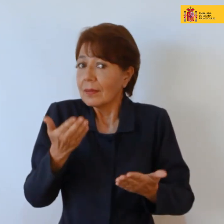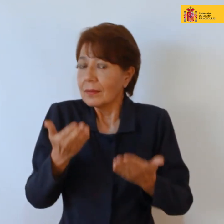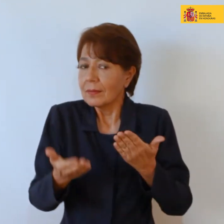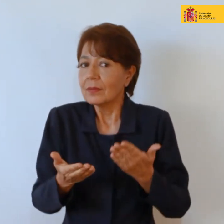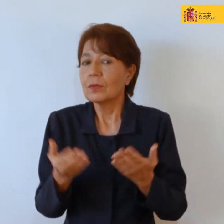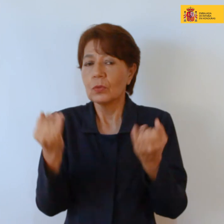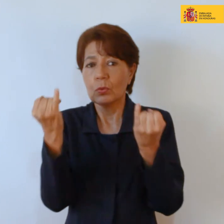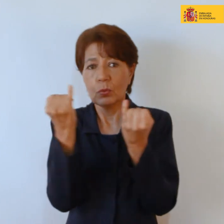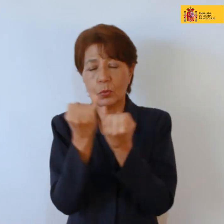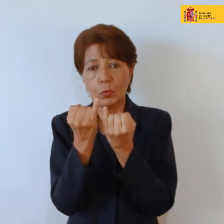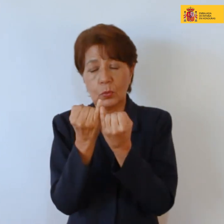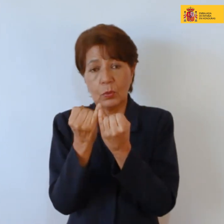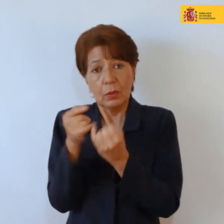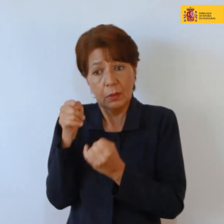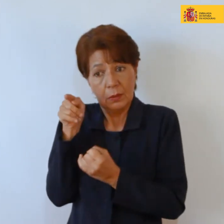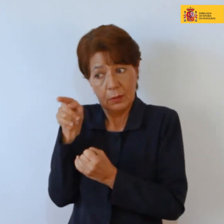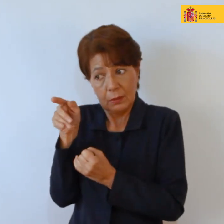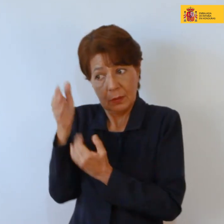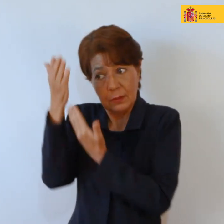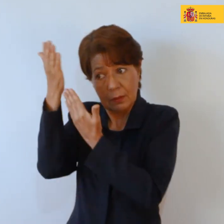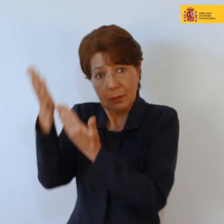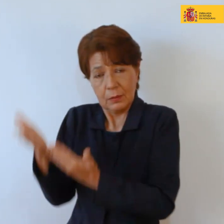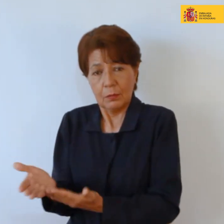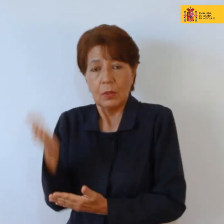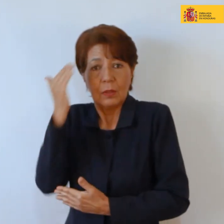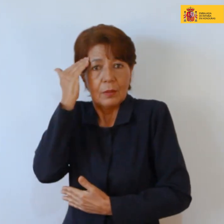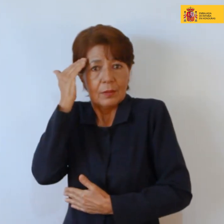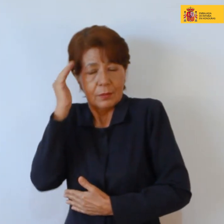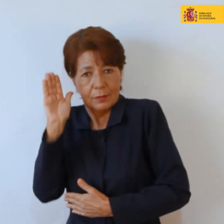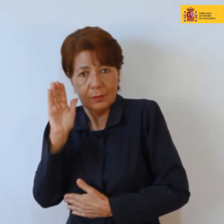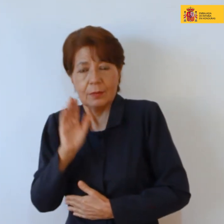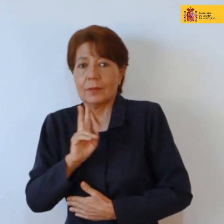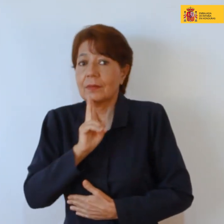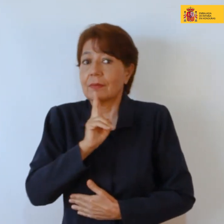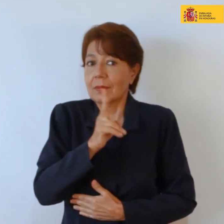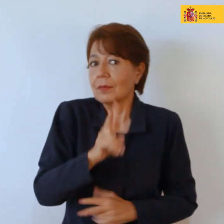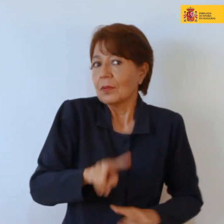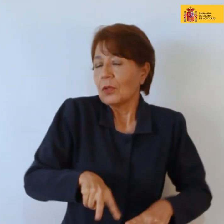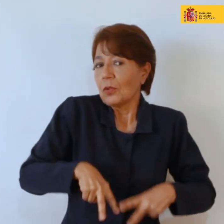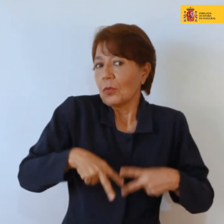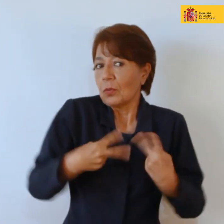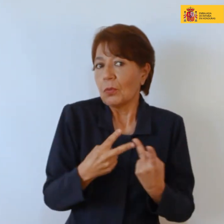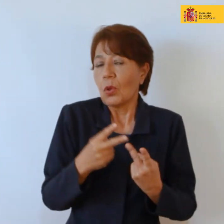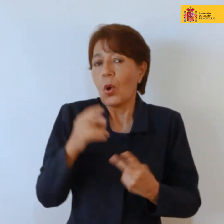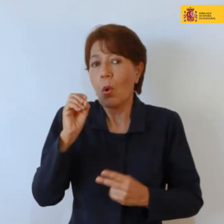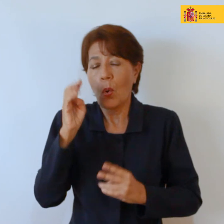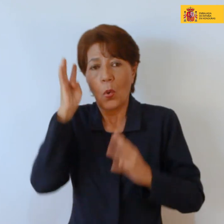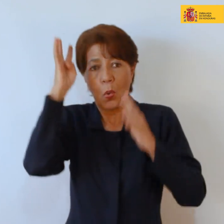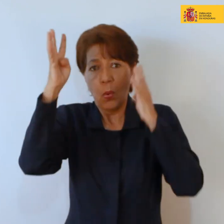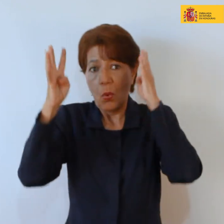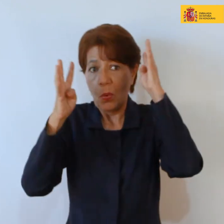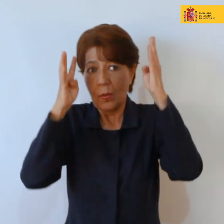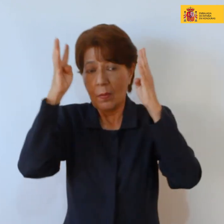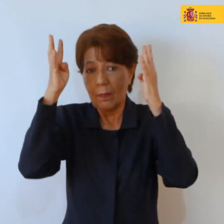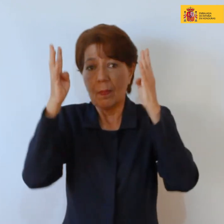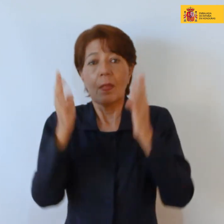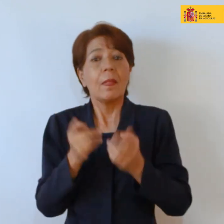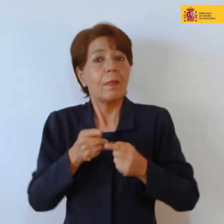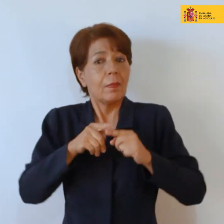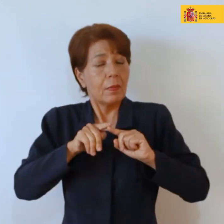si realmente este personaje que no se sabe exactamente si es un personaje real o legendario pero en el caso